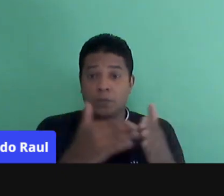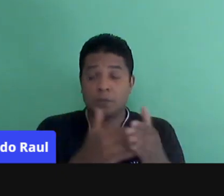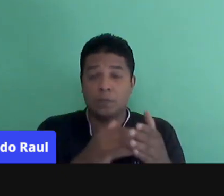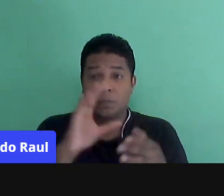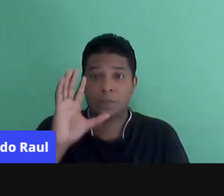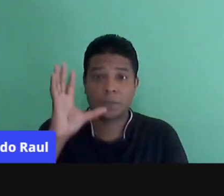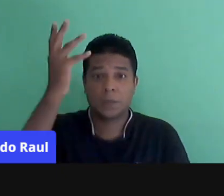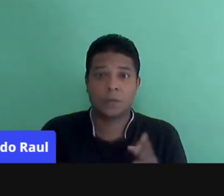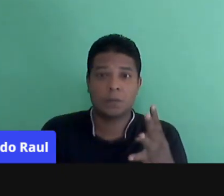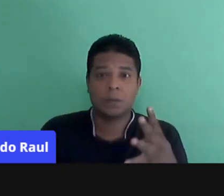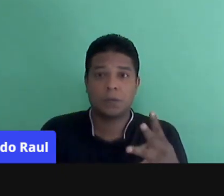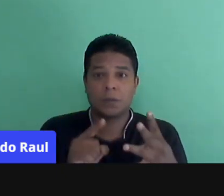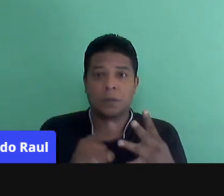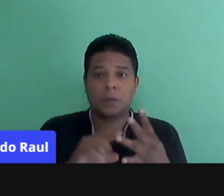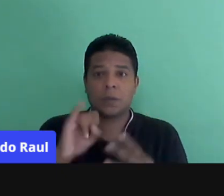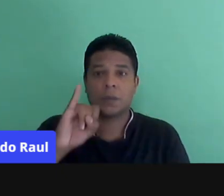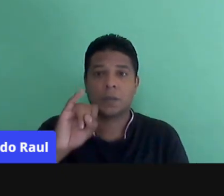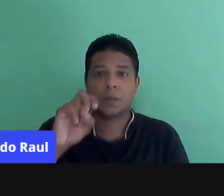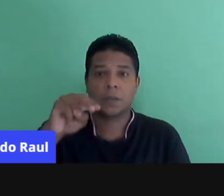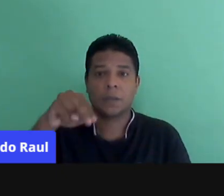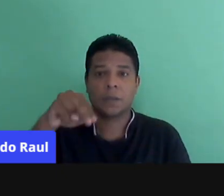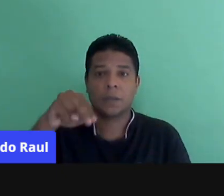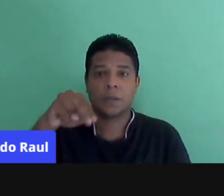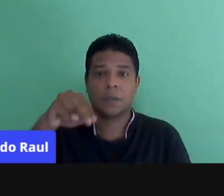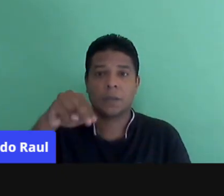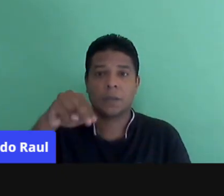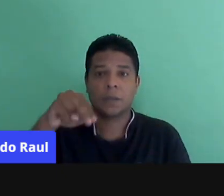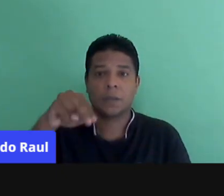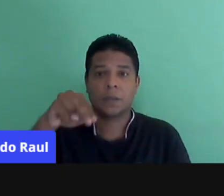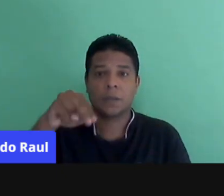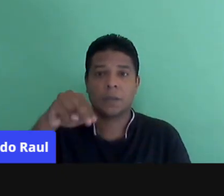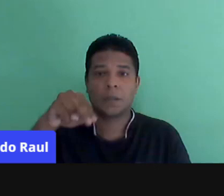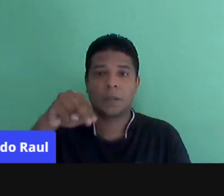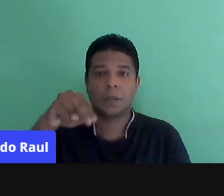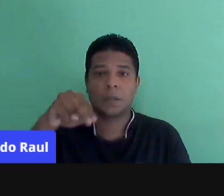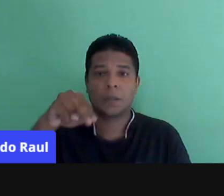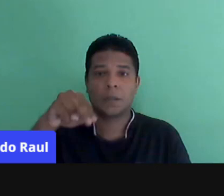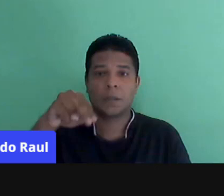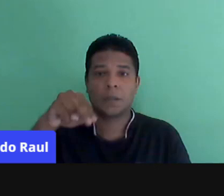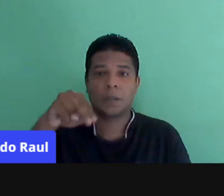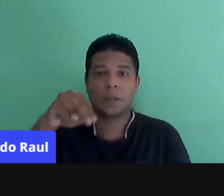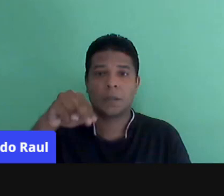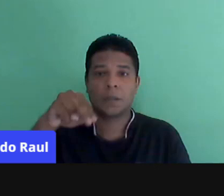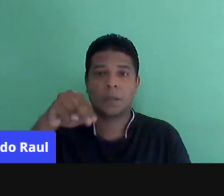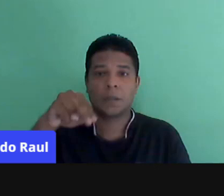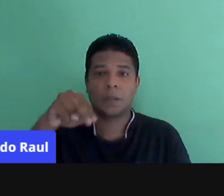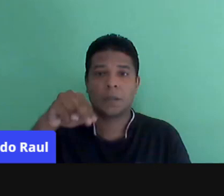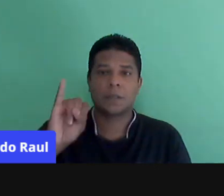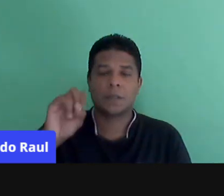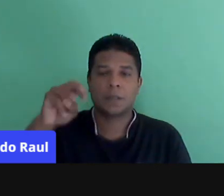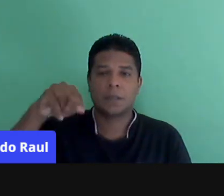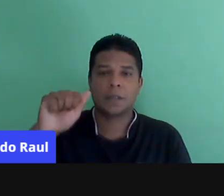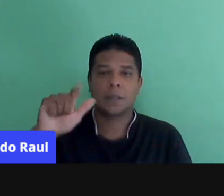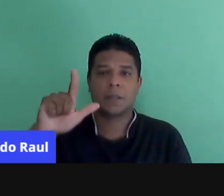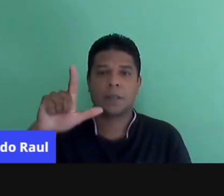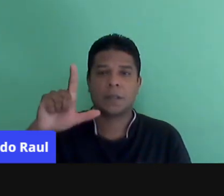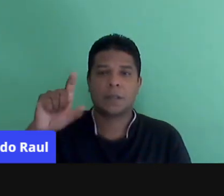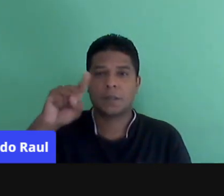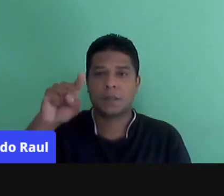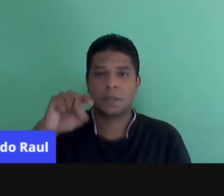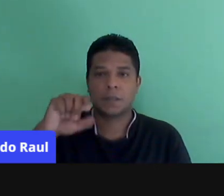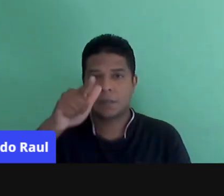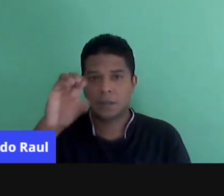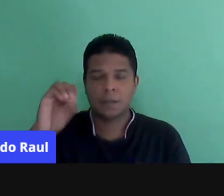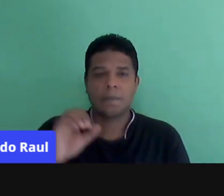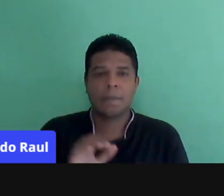a fase de institucionalização. O que seria essa fase de institucionalização? Seria a fase que nós